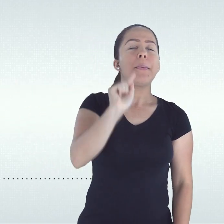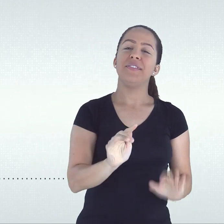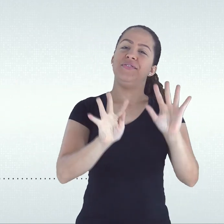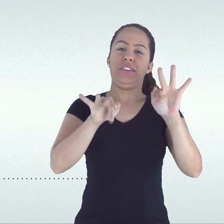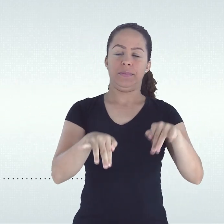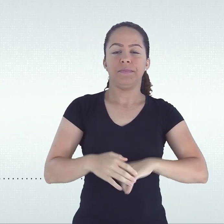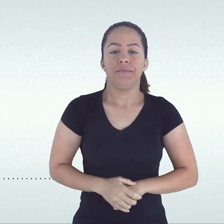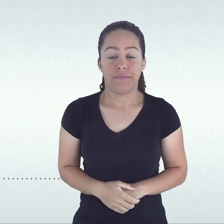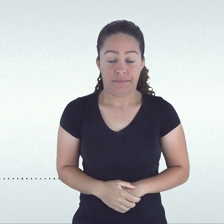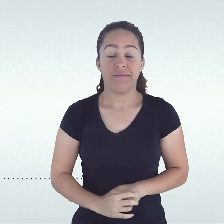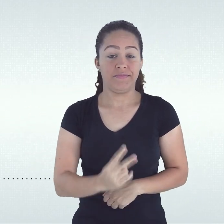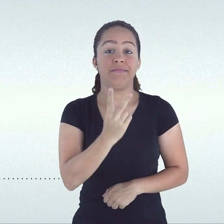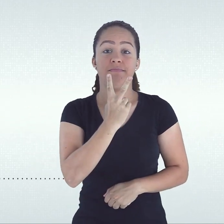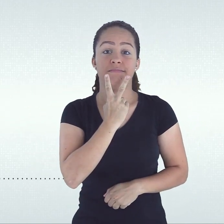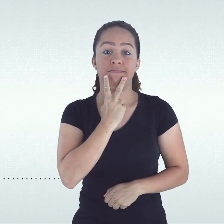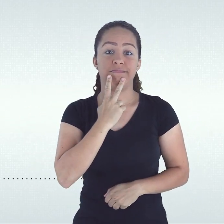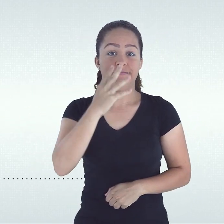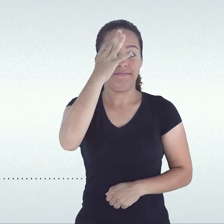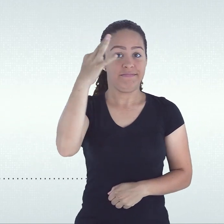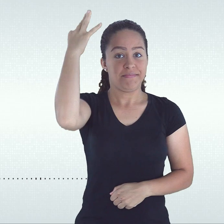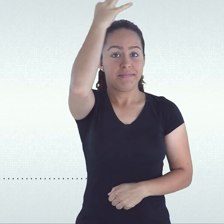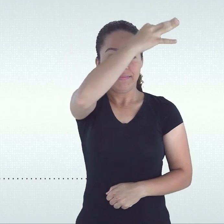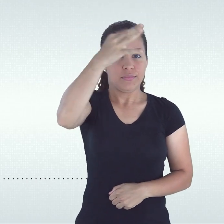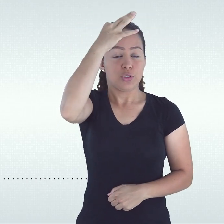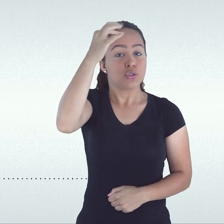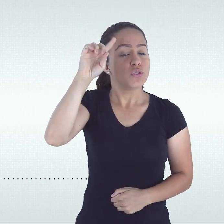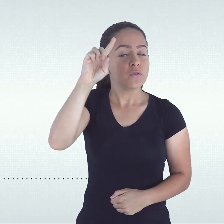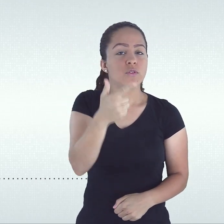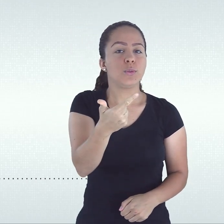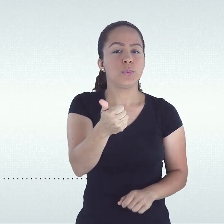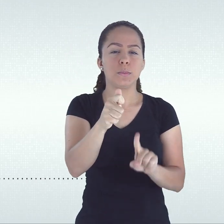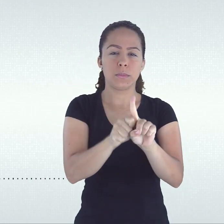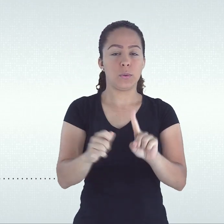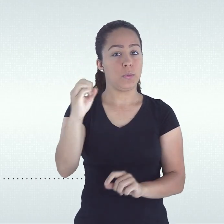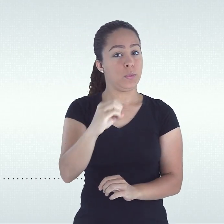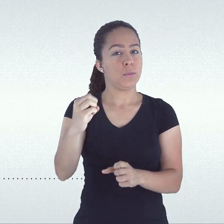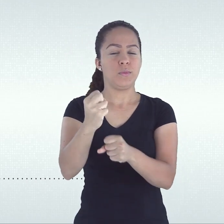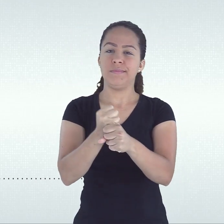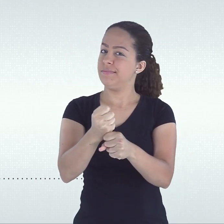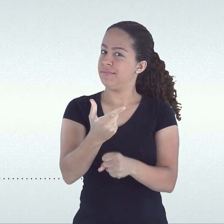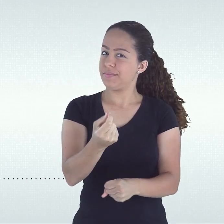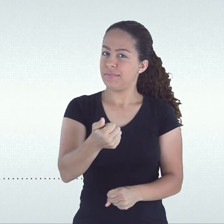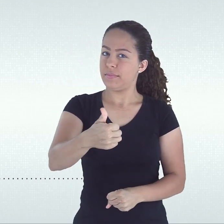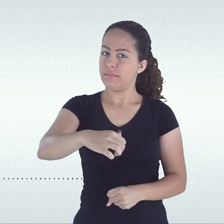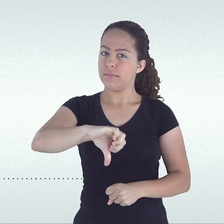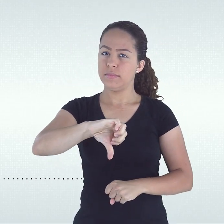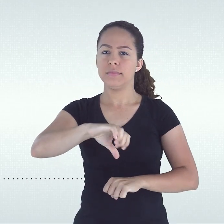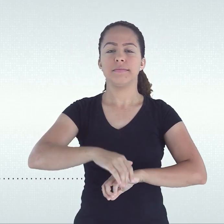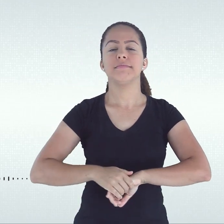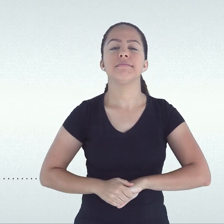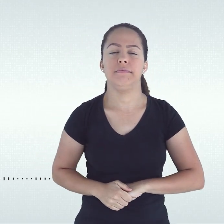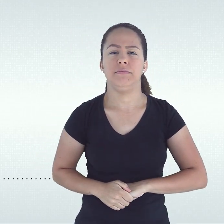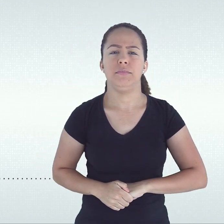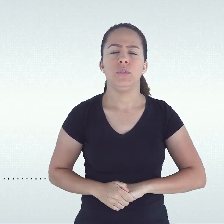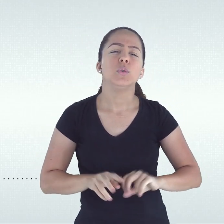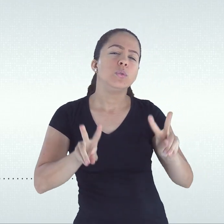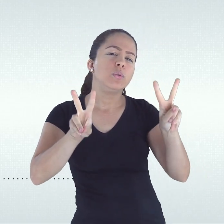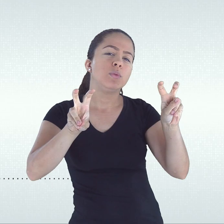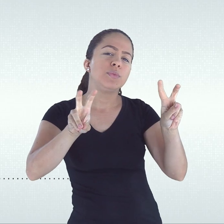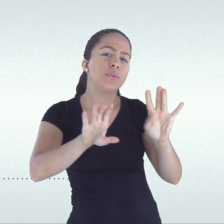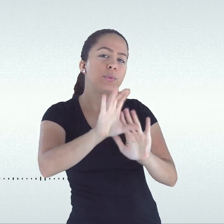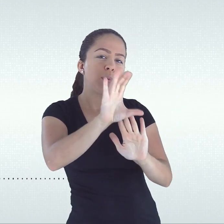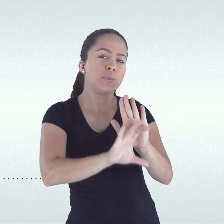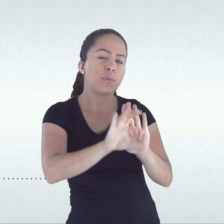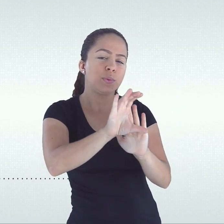Vitória, Espírito Santo, 21 de outubro de 2019 As decisões sobre as